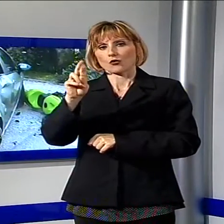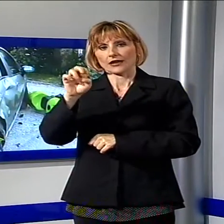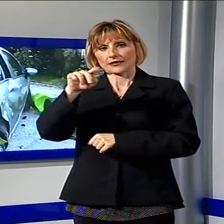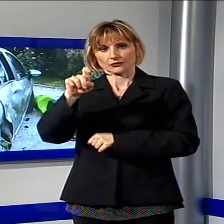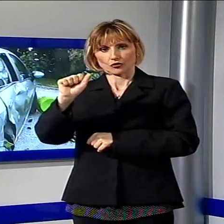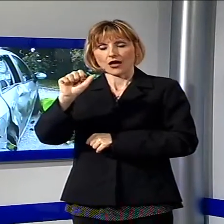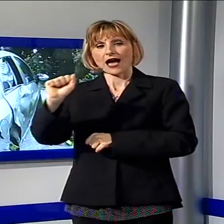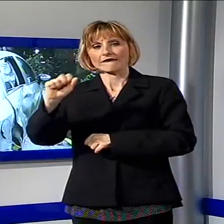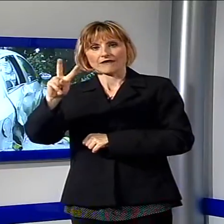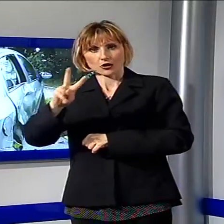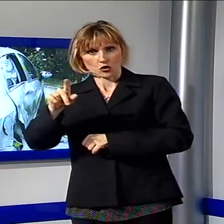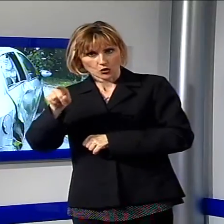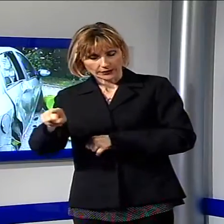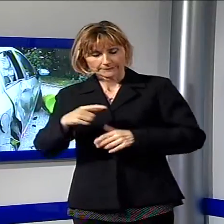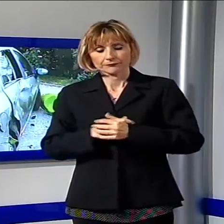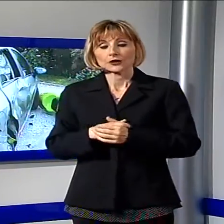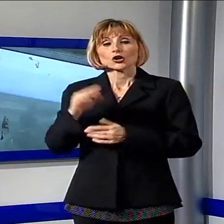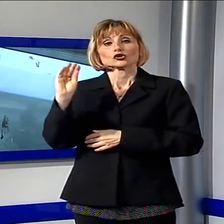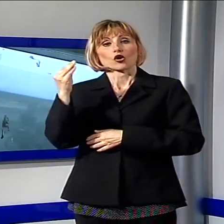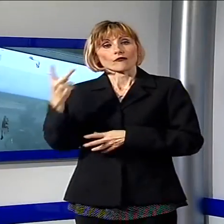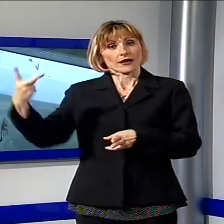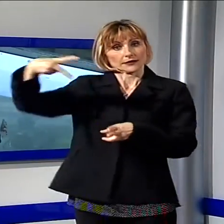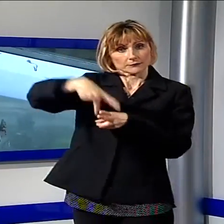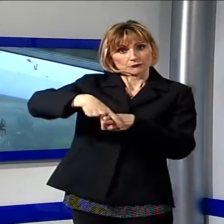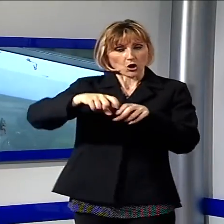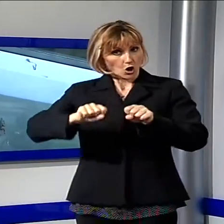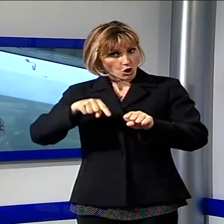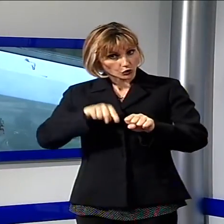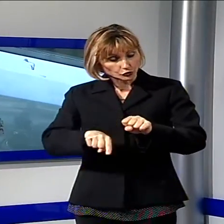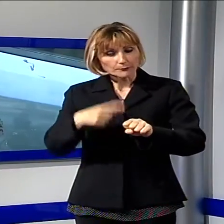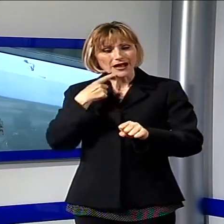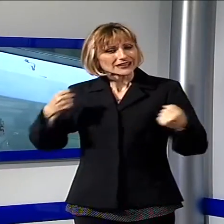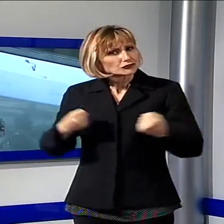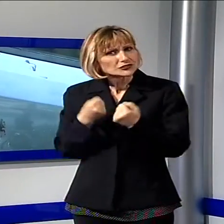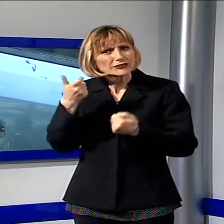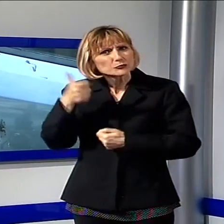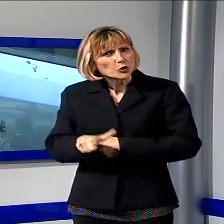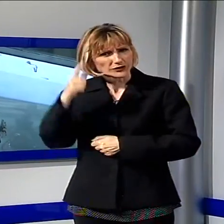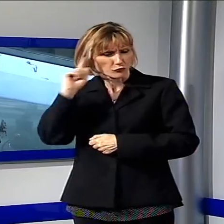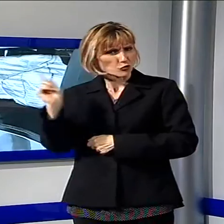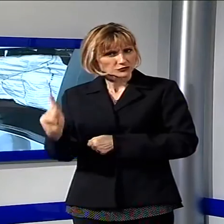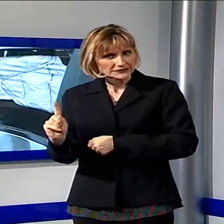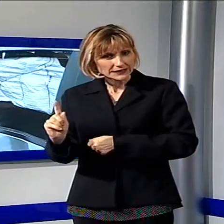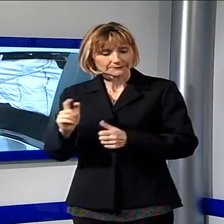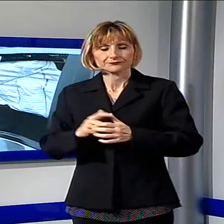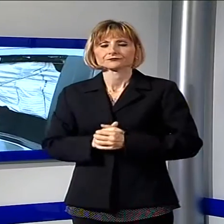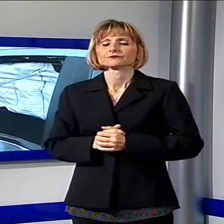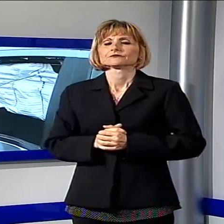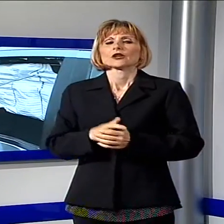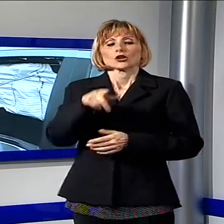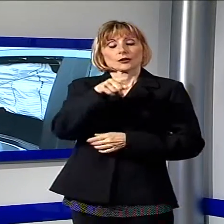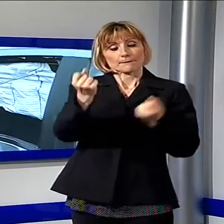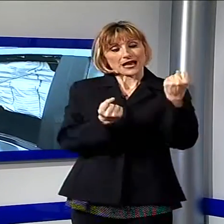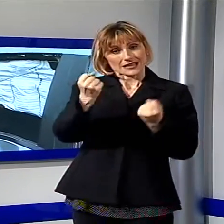San Donato. Il giovane era in sella ad una moto che per cause in corso di accertamento si è scontrata con un'auto guidata da una